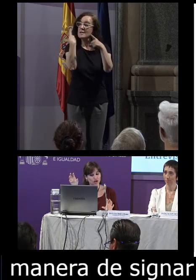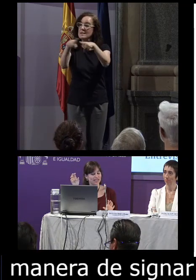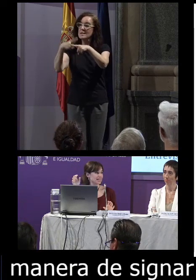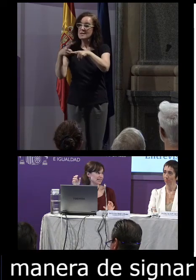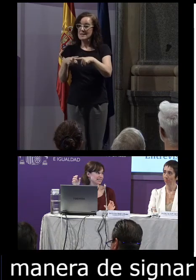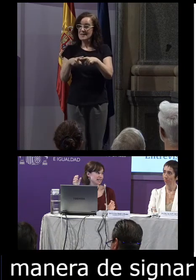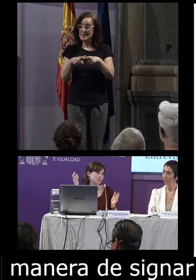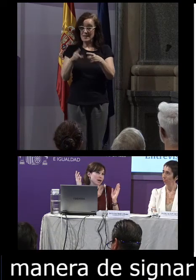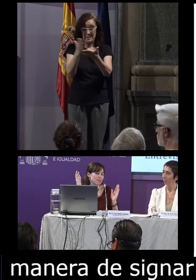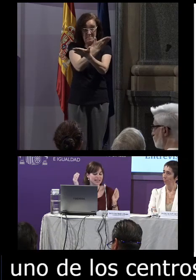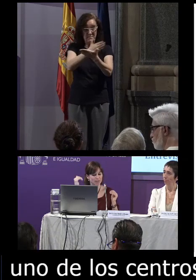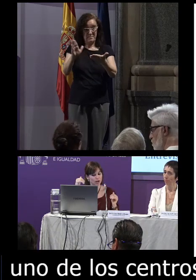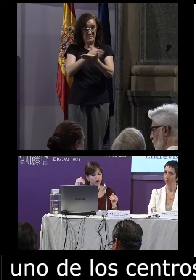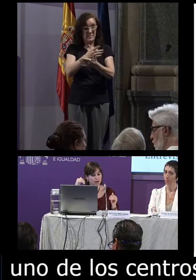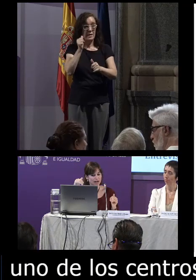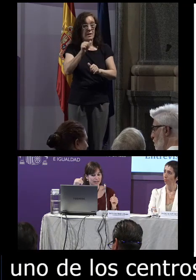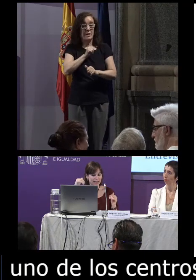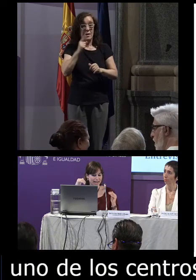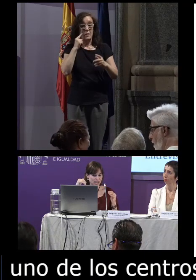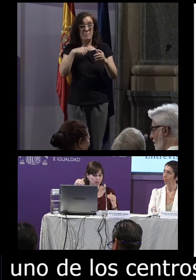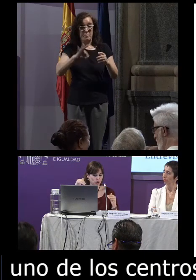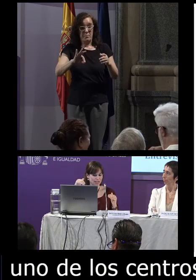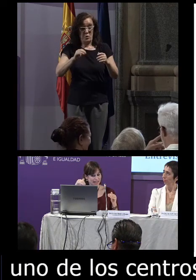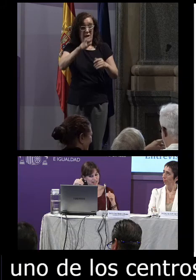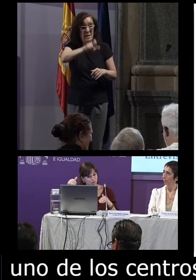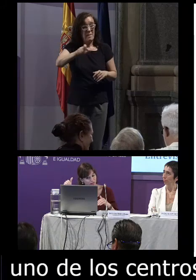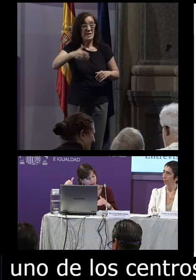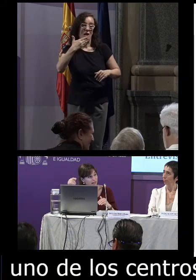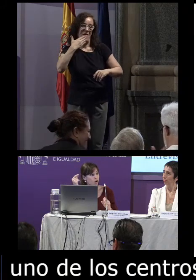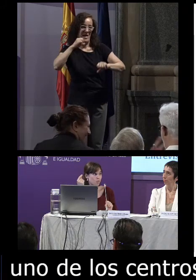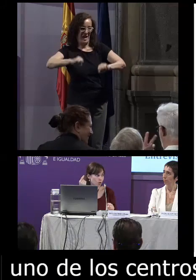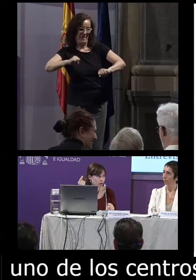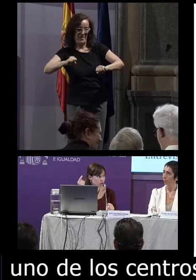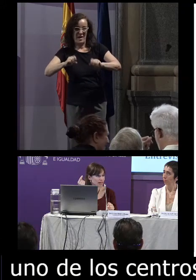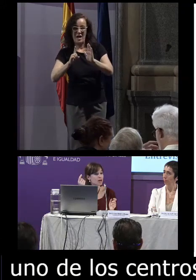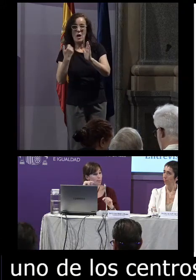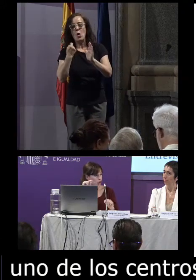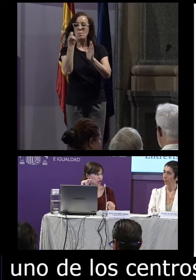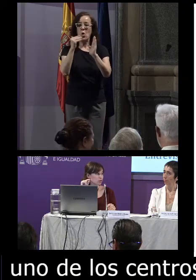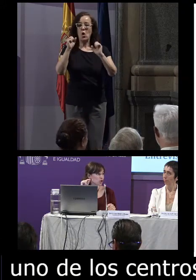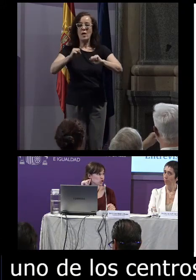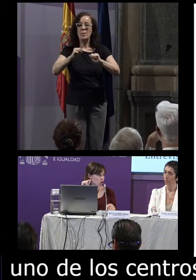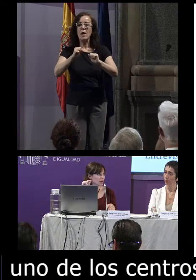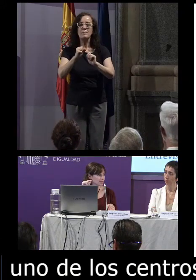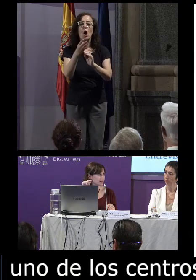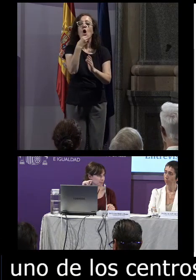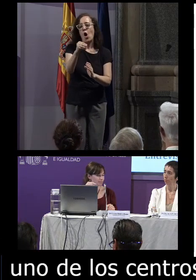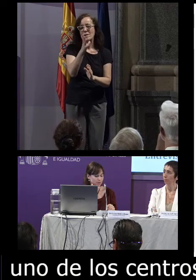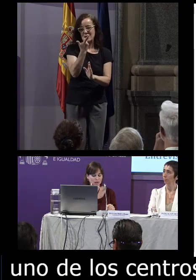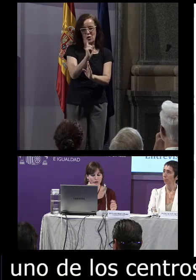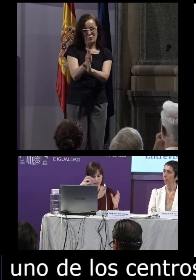distinciones las esperablemente se van a encontrar más en las personas de edad avanzada un poco adulta pero no tanto en los jóvenes